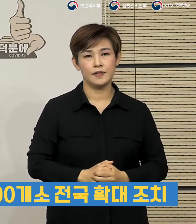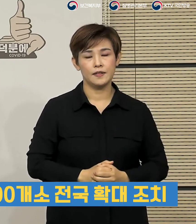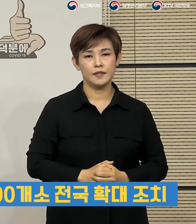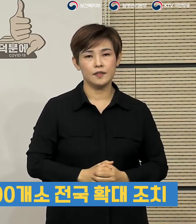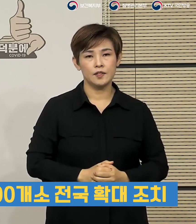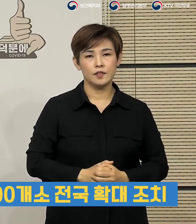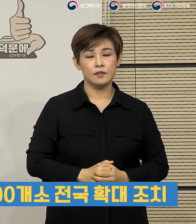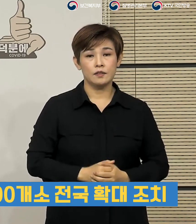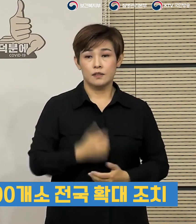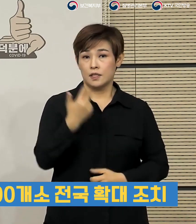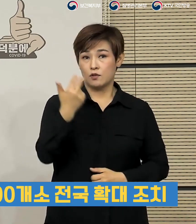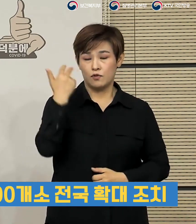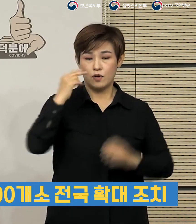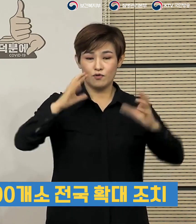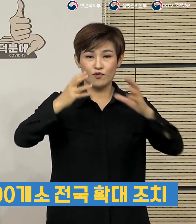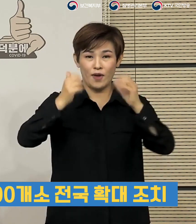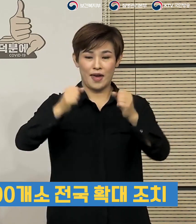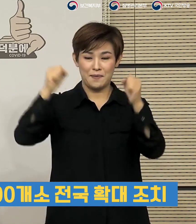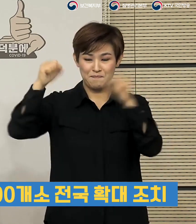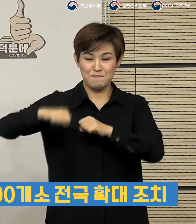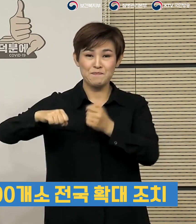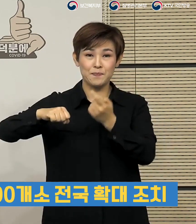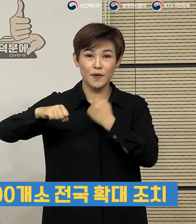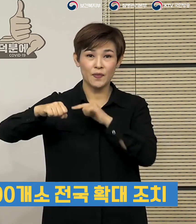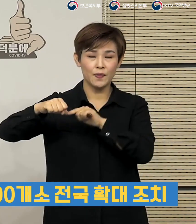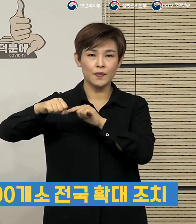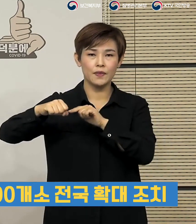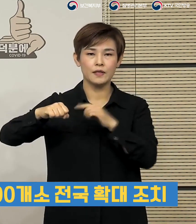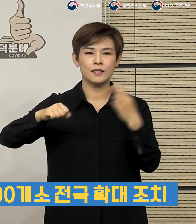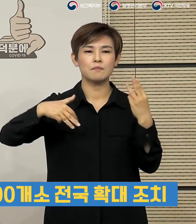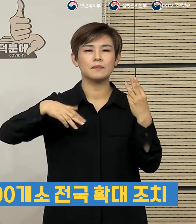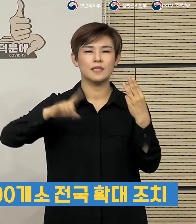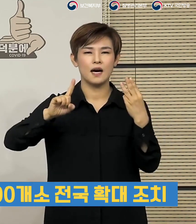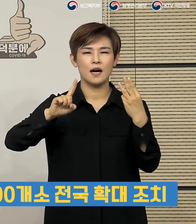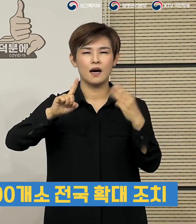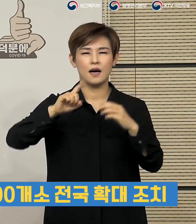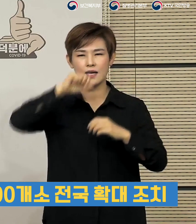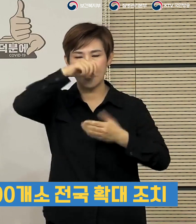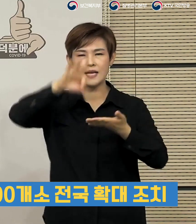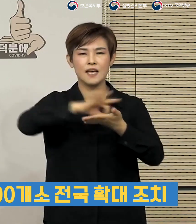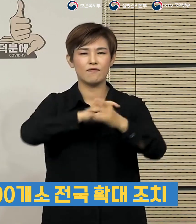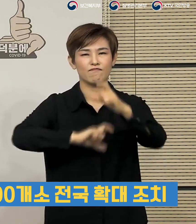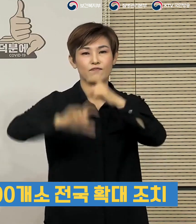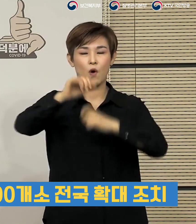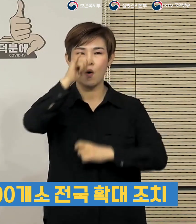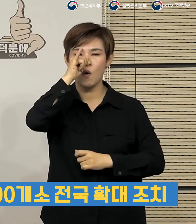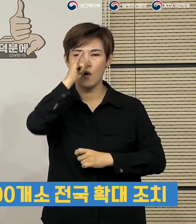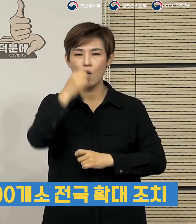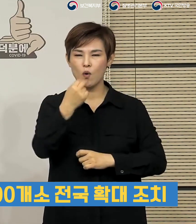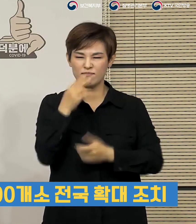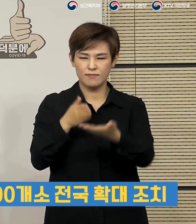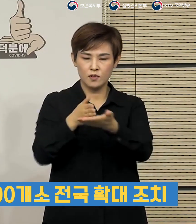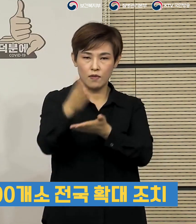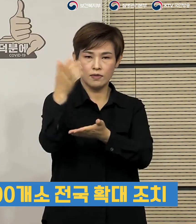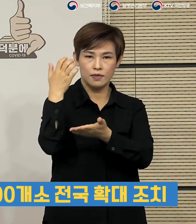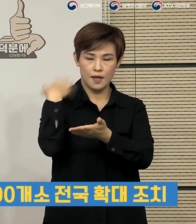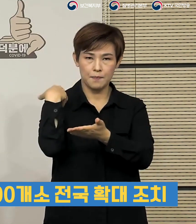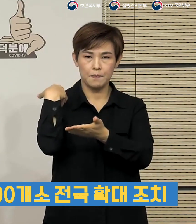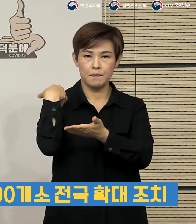지난주에 국회에서 통과시켜주신 3차 추경을 통해서 호흡기 전담 클리닉을